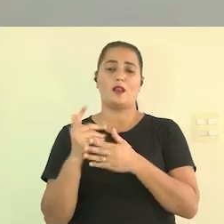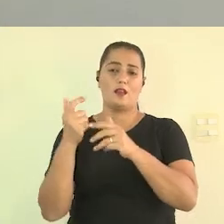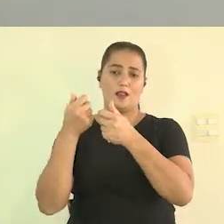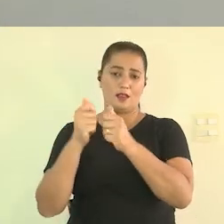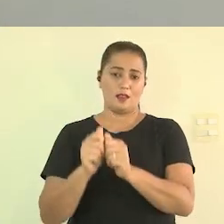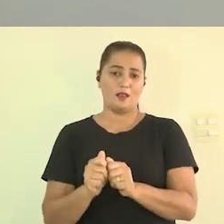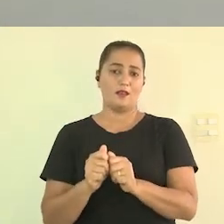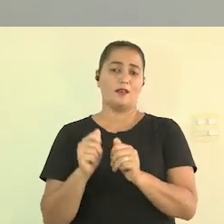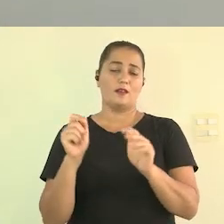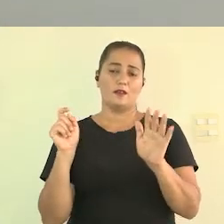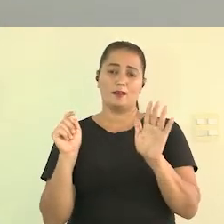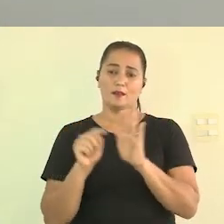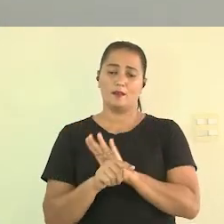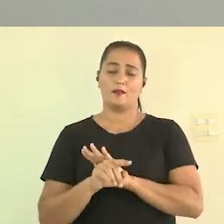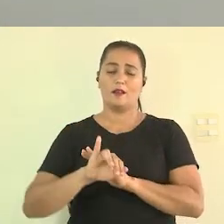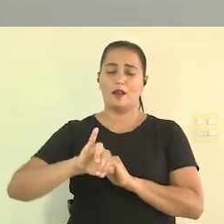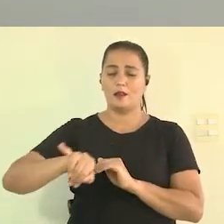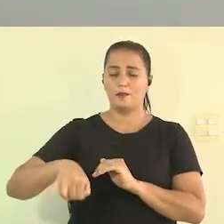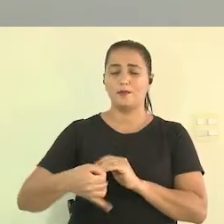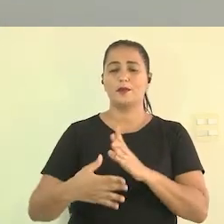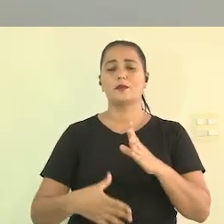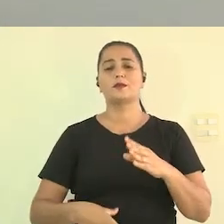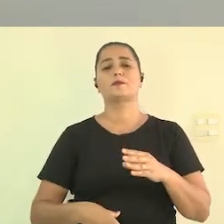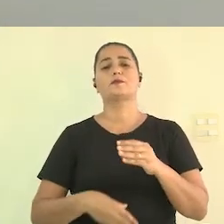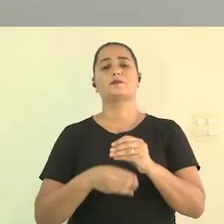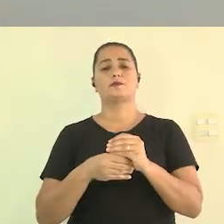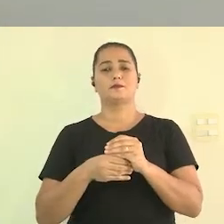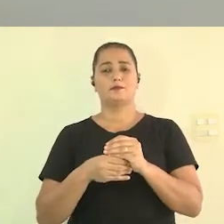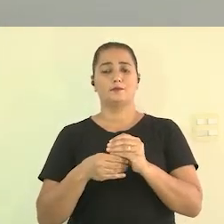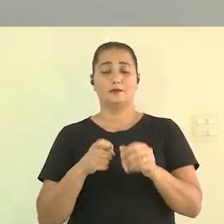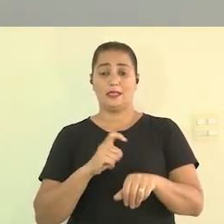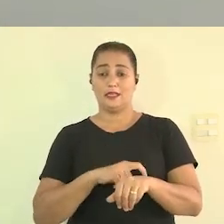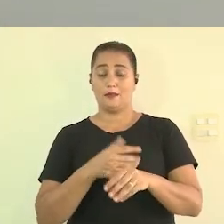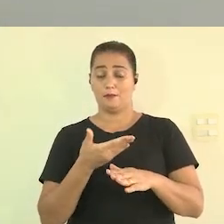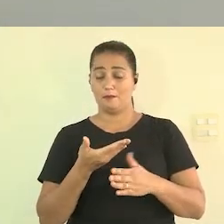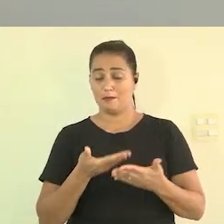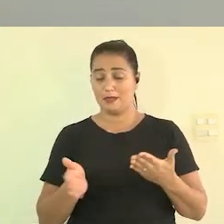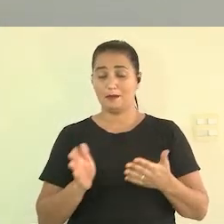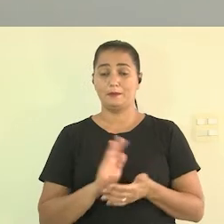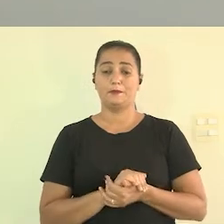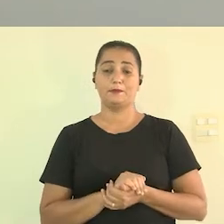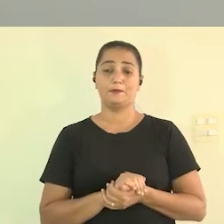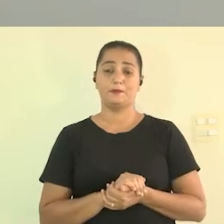uma das perguntas também que eu ia fazer eu vou aproveitar o gancho aqui pra poder não perder o tempo né